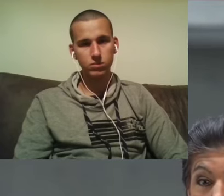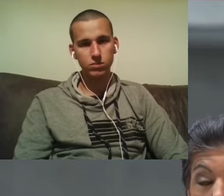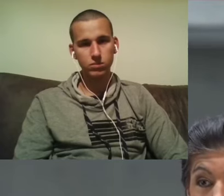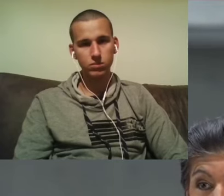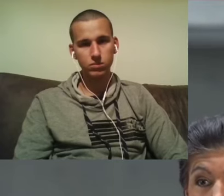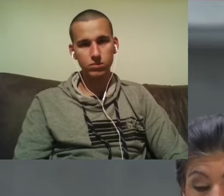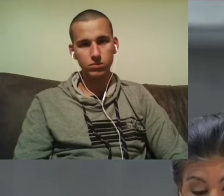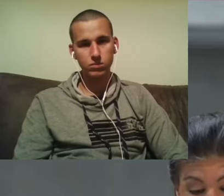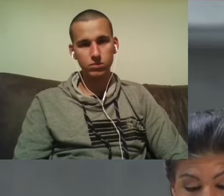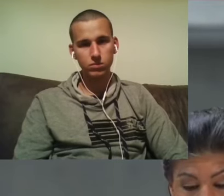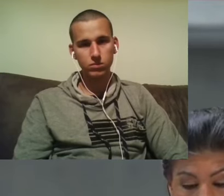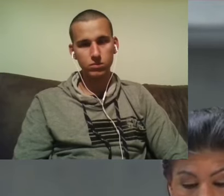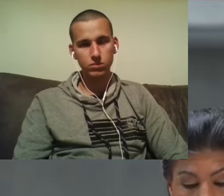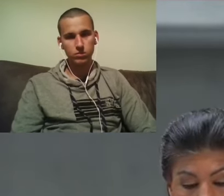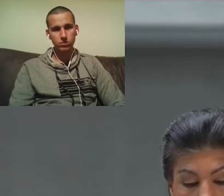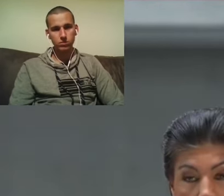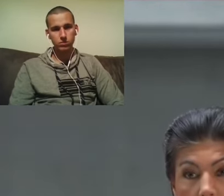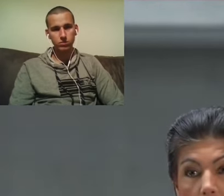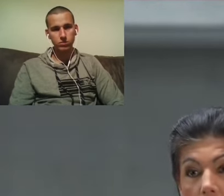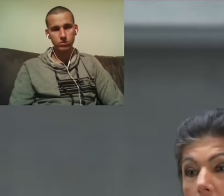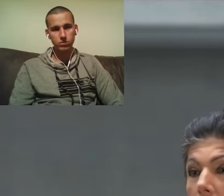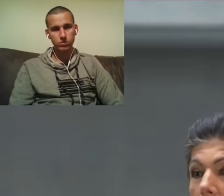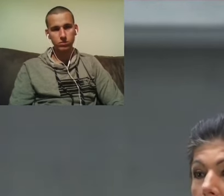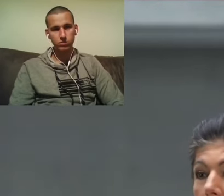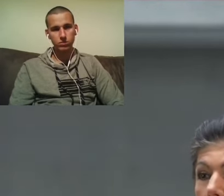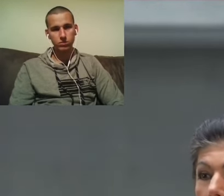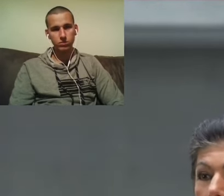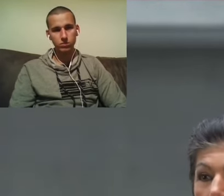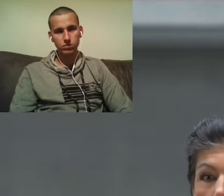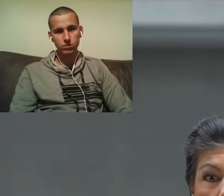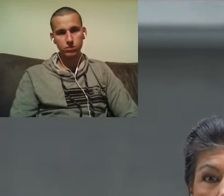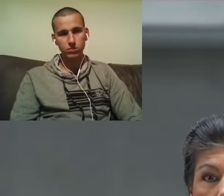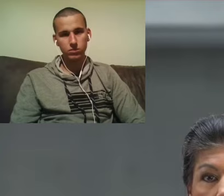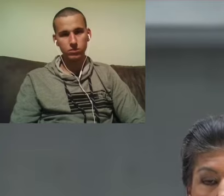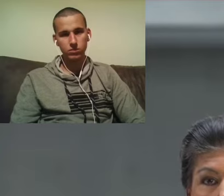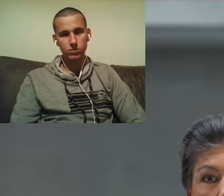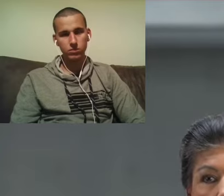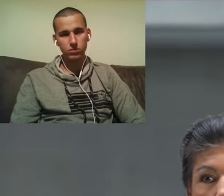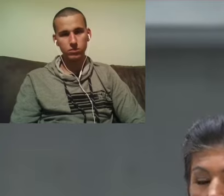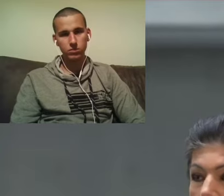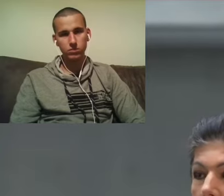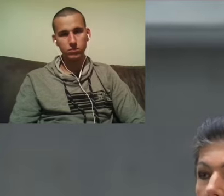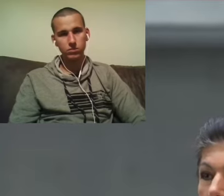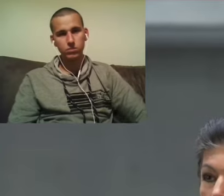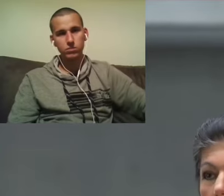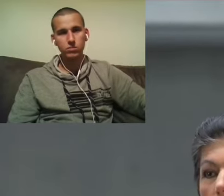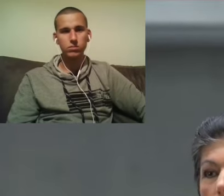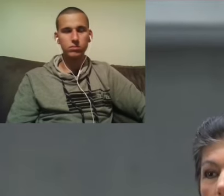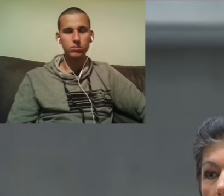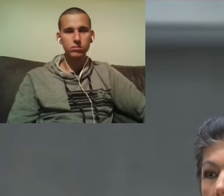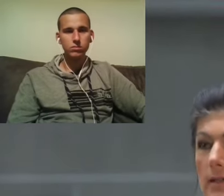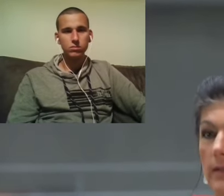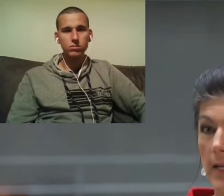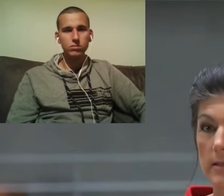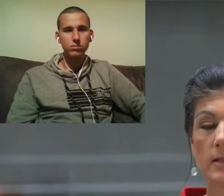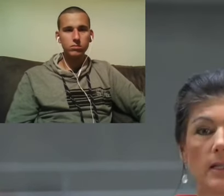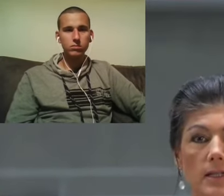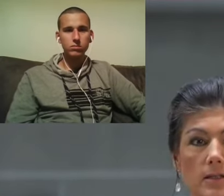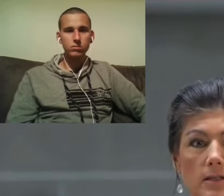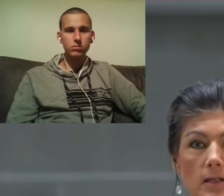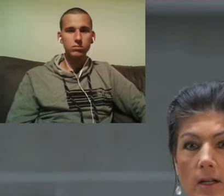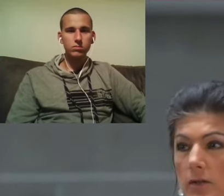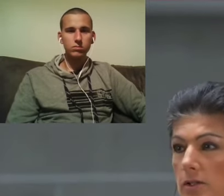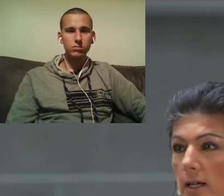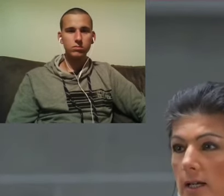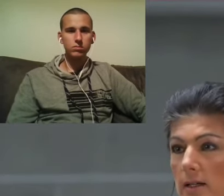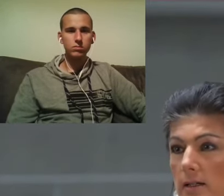natürlich auch deshalb, weil es sich einreiht in eine ganze Reihe massiv angestiegene Gewaltdelikte